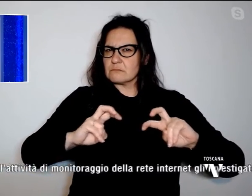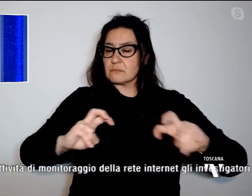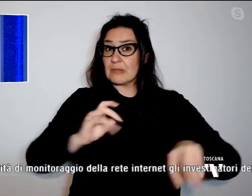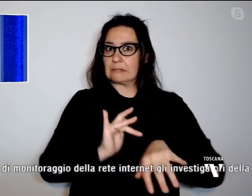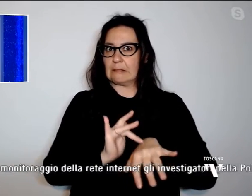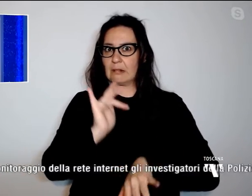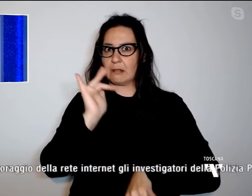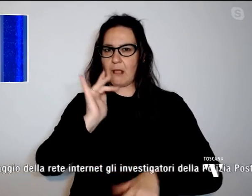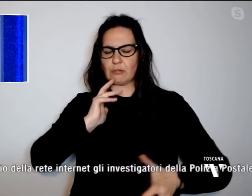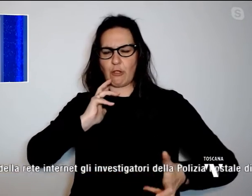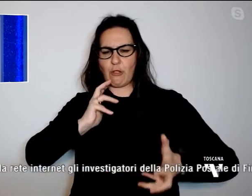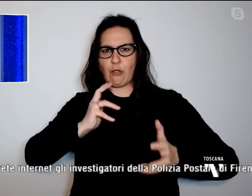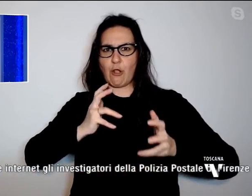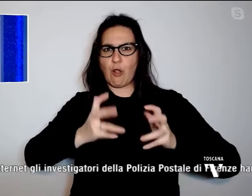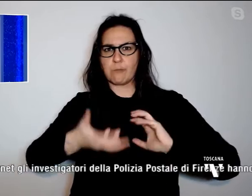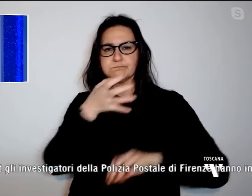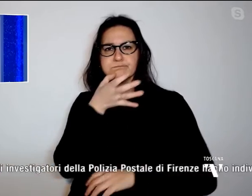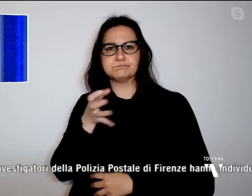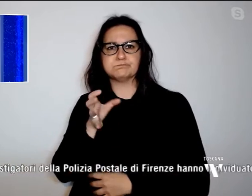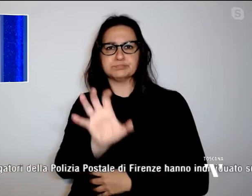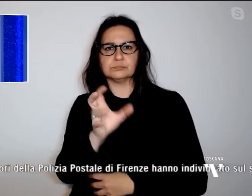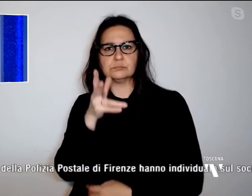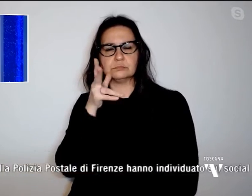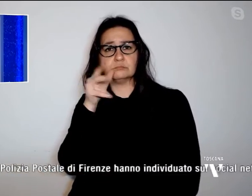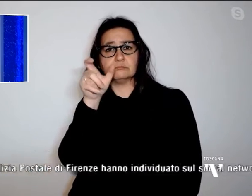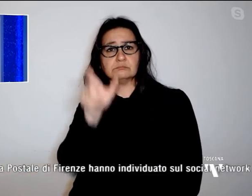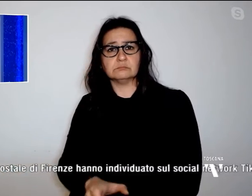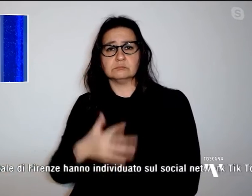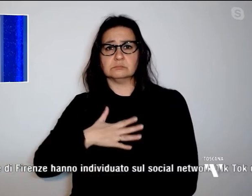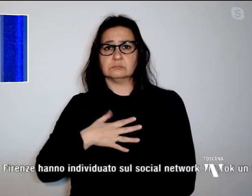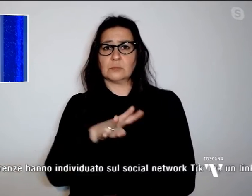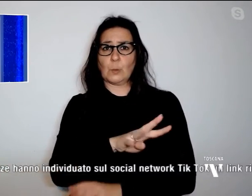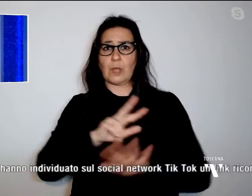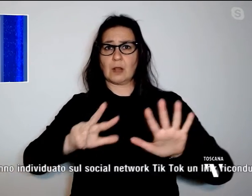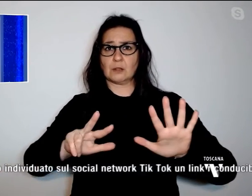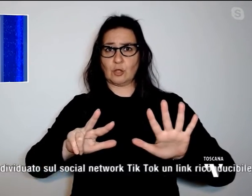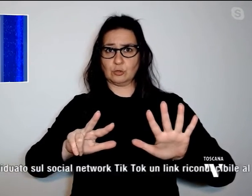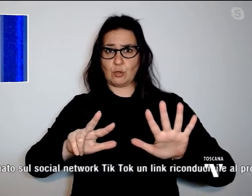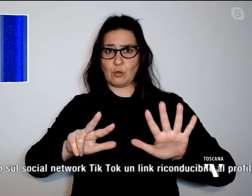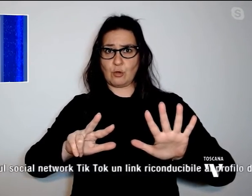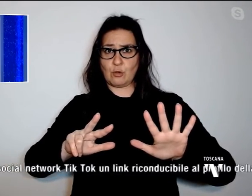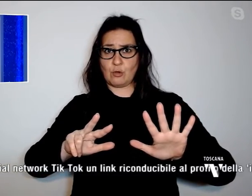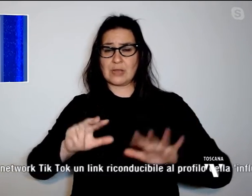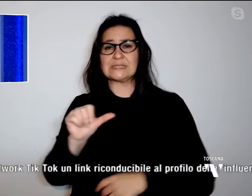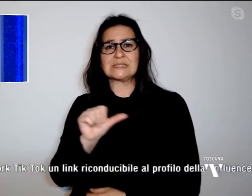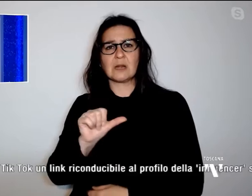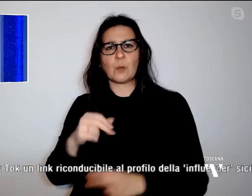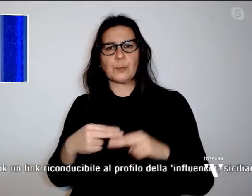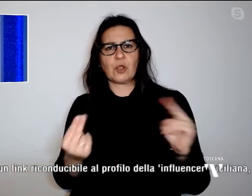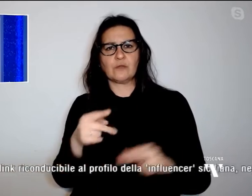denunciato una 48enne della provincia di Siracusa per istigazione al suicidio.